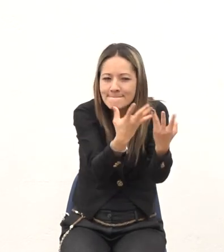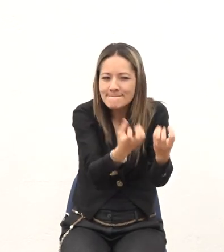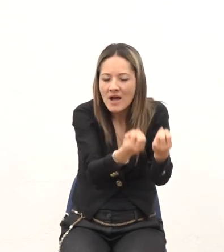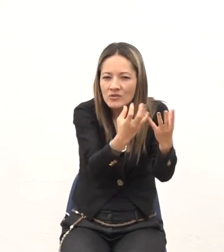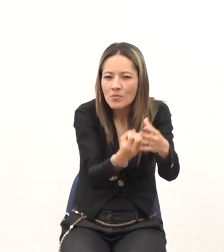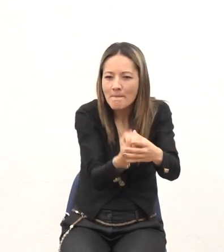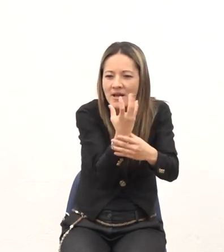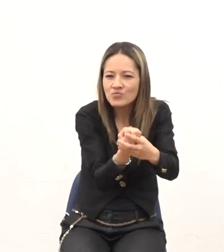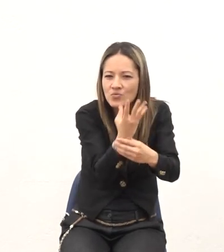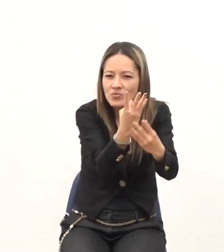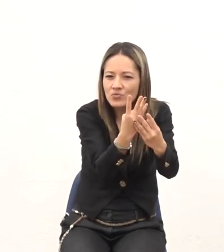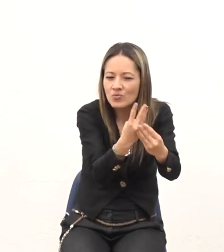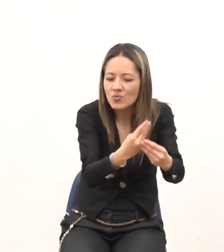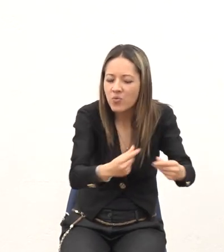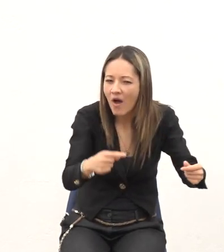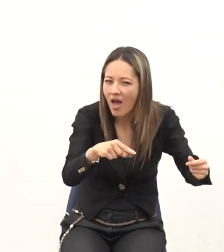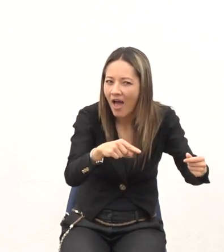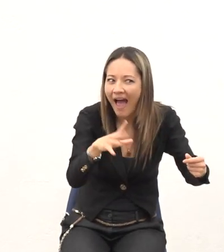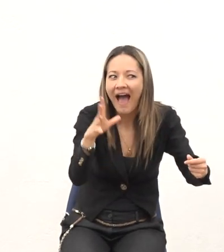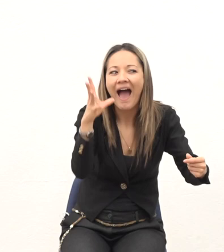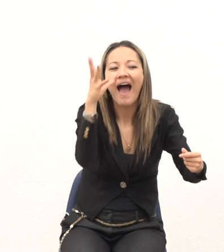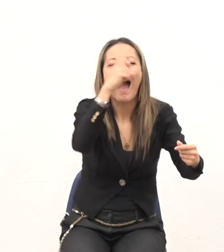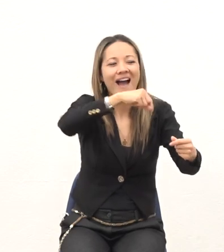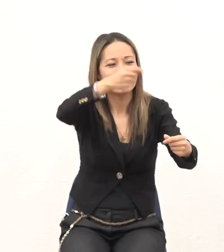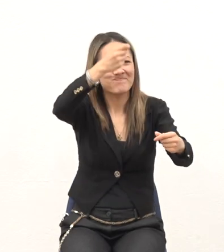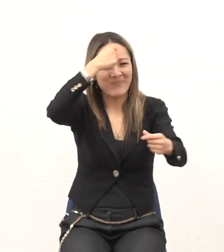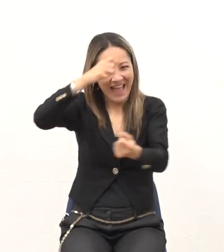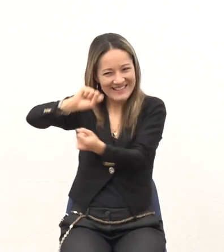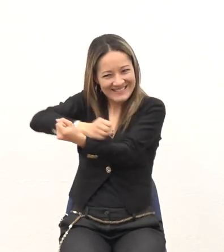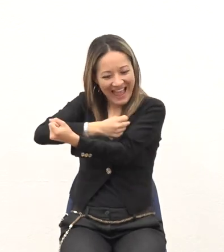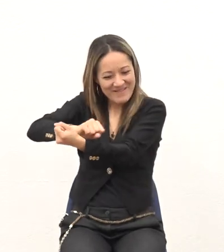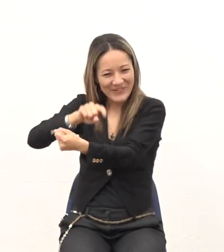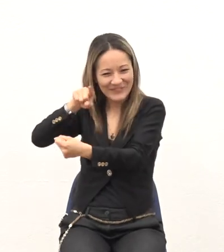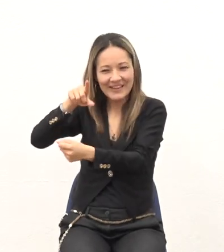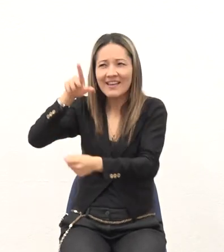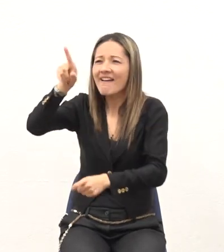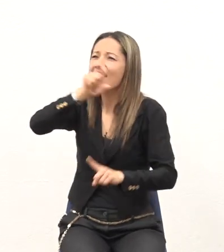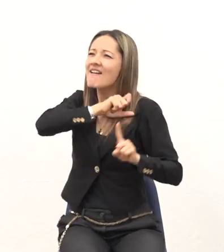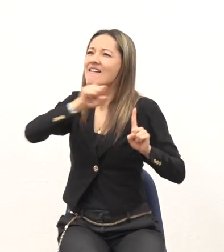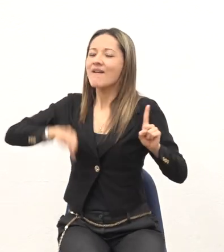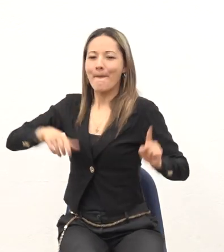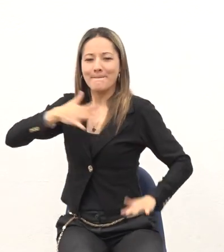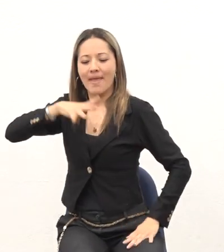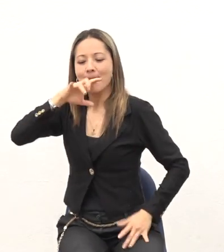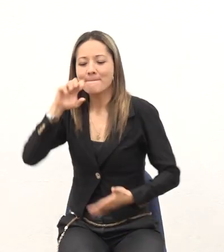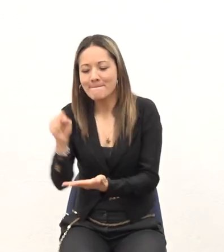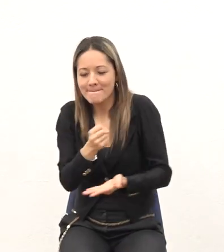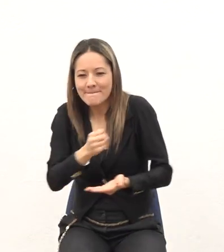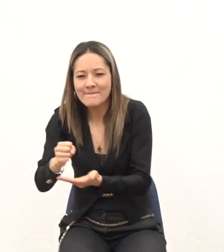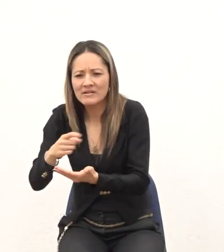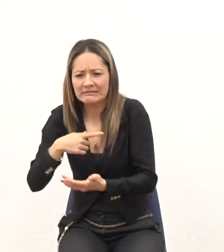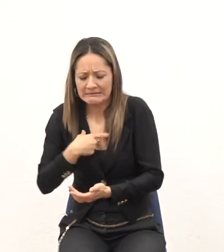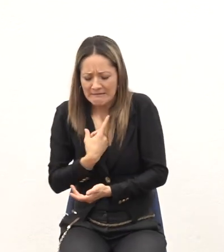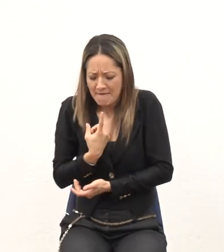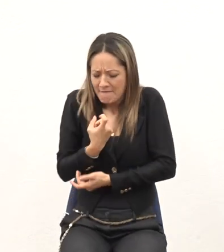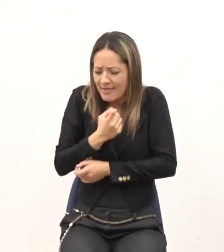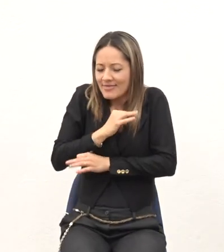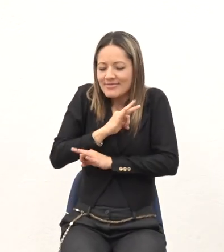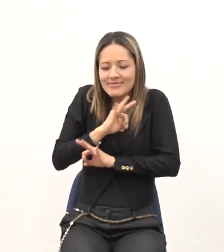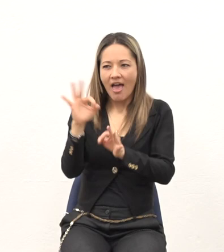El Señor es mi pastor Nada me faltará En delicados pastos Me hará descansar Y yo Me seguía Resistiendo A ese